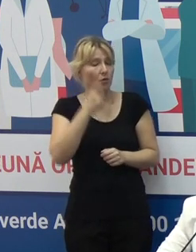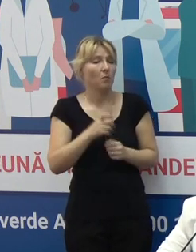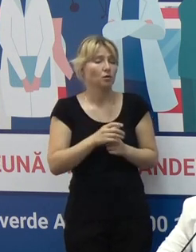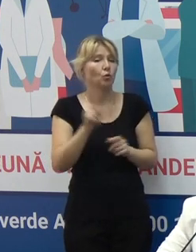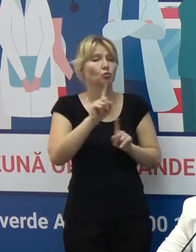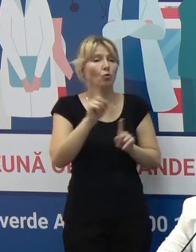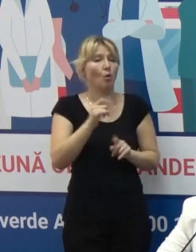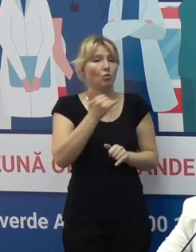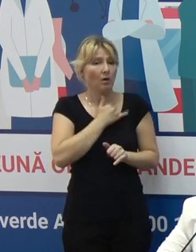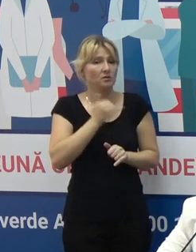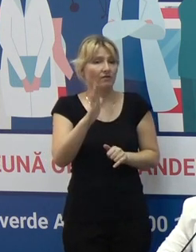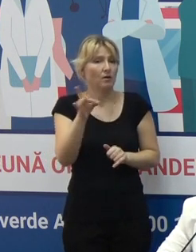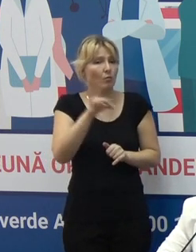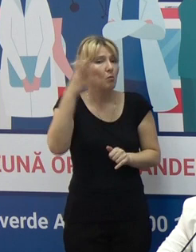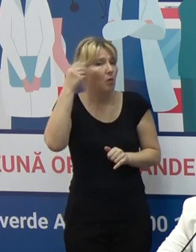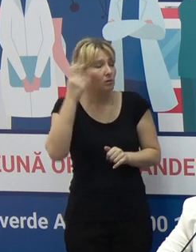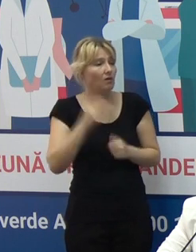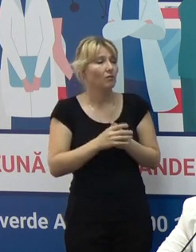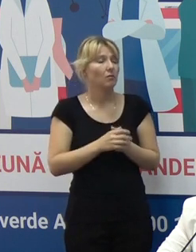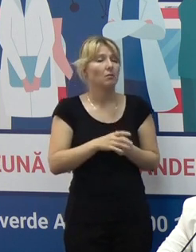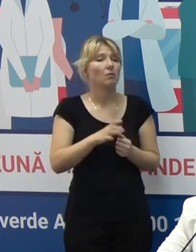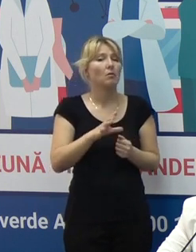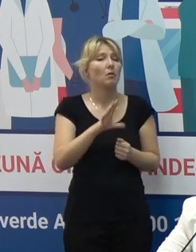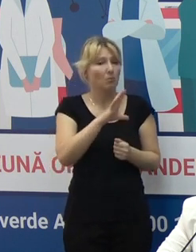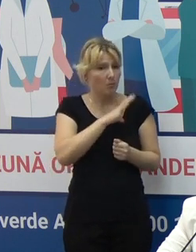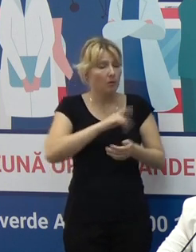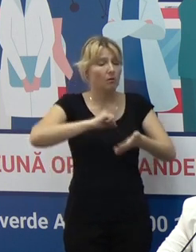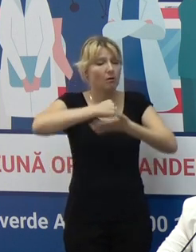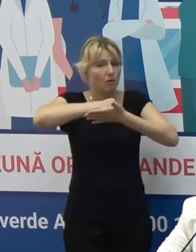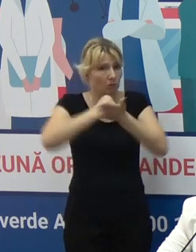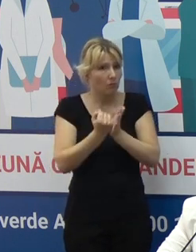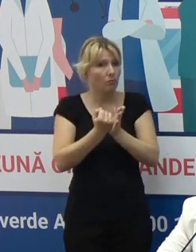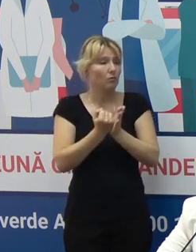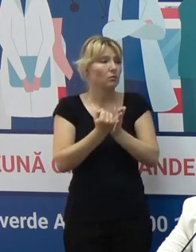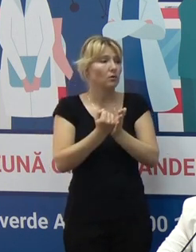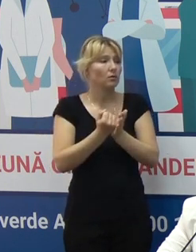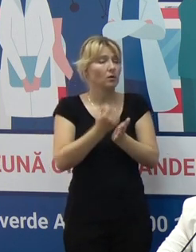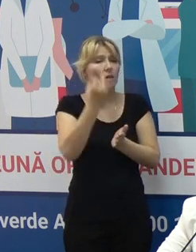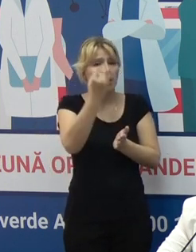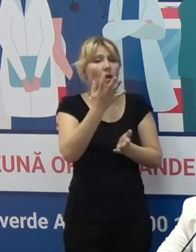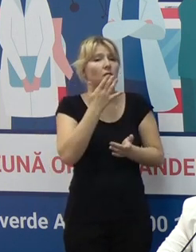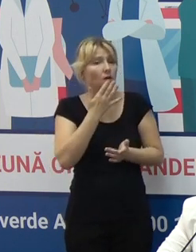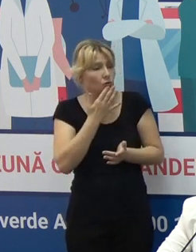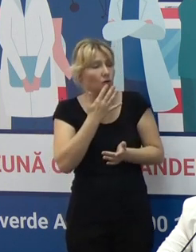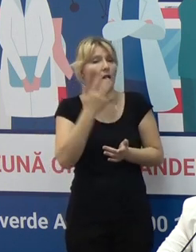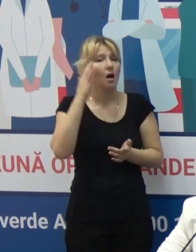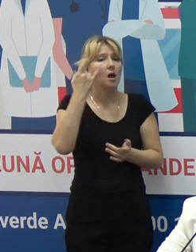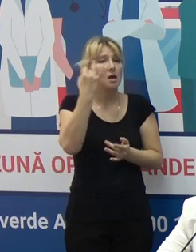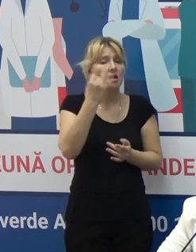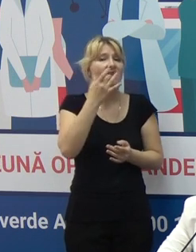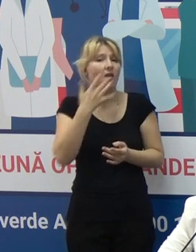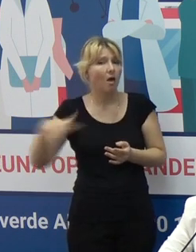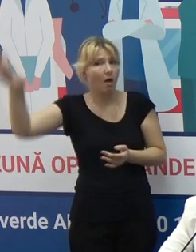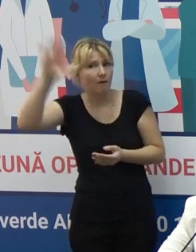disponibile în Republica Moldova au fost autorizate atât de autoritățile naționale, cât și de autoritățile